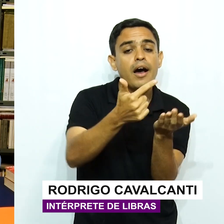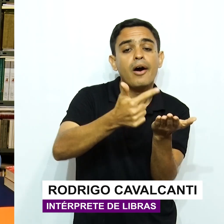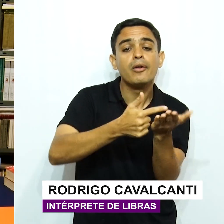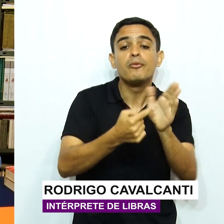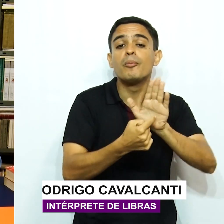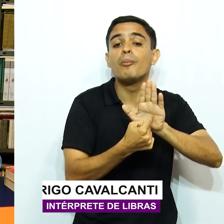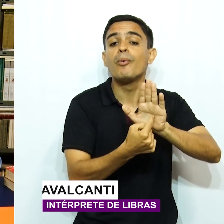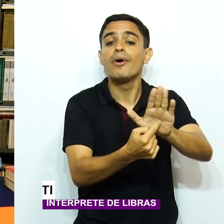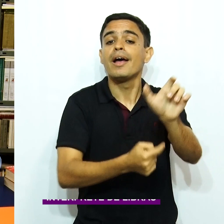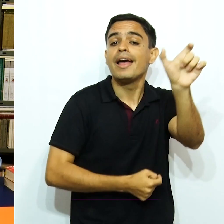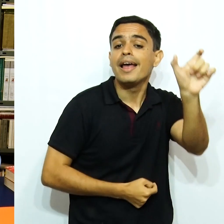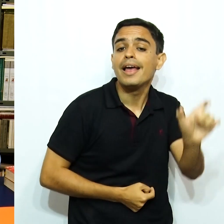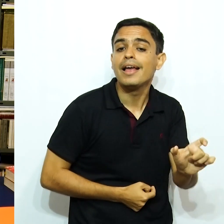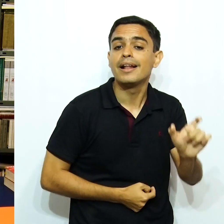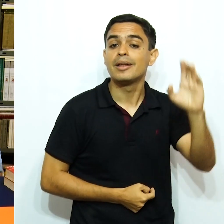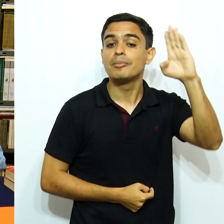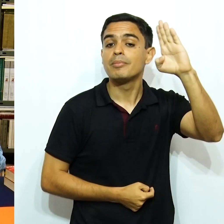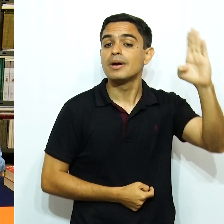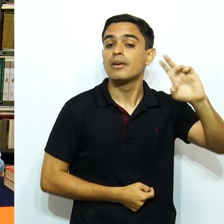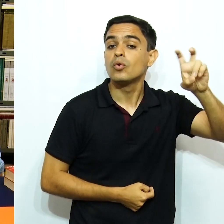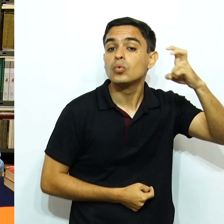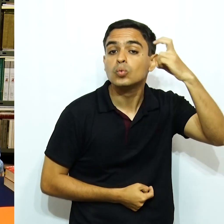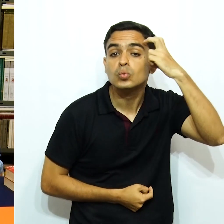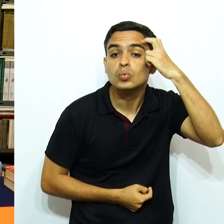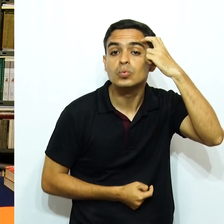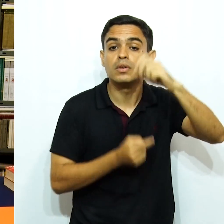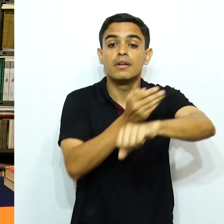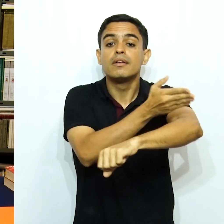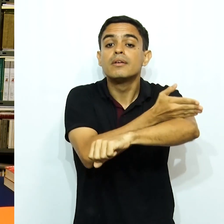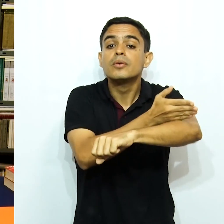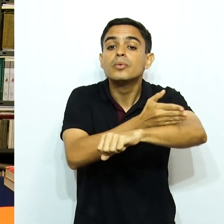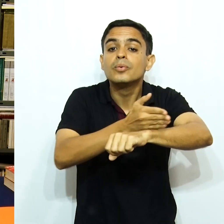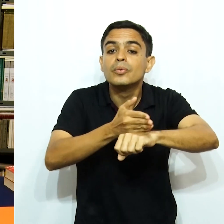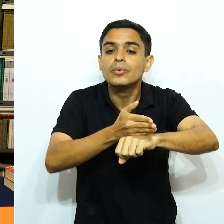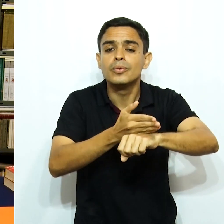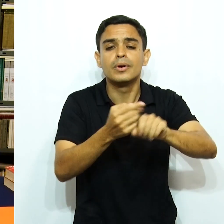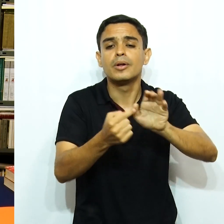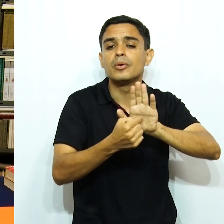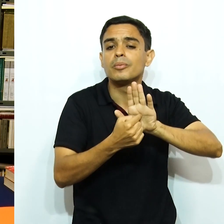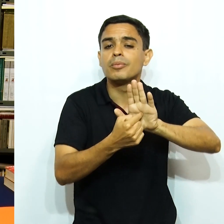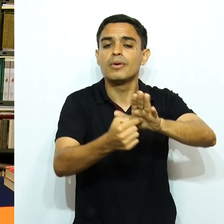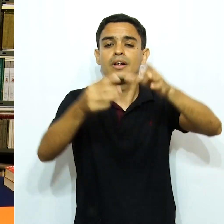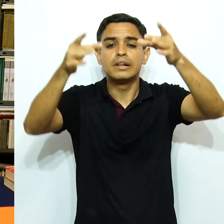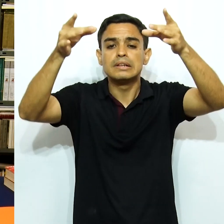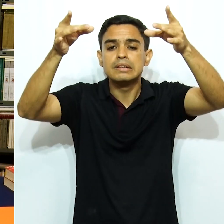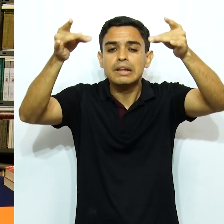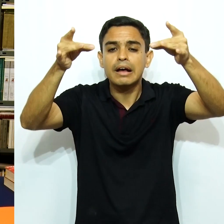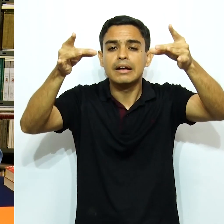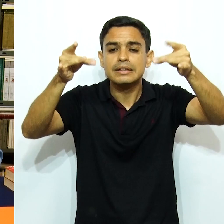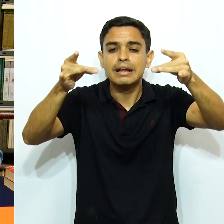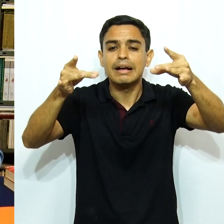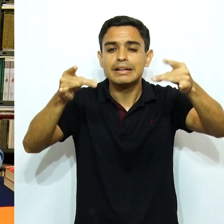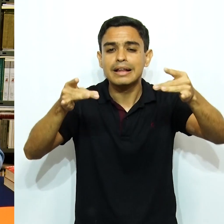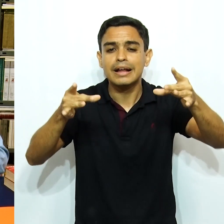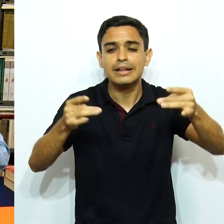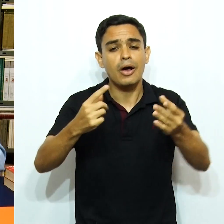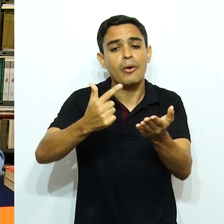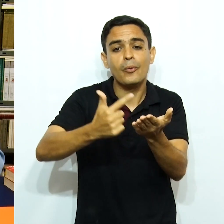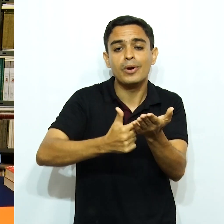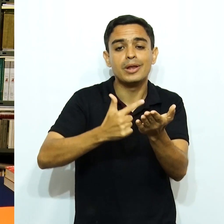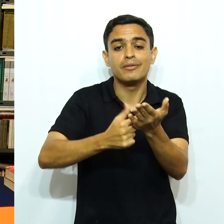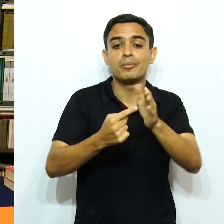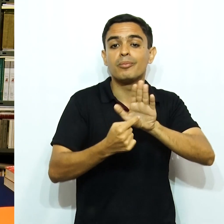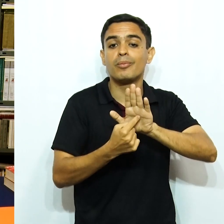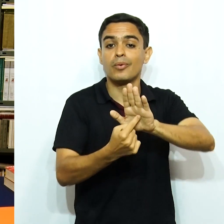ele mostra o que somos. Nossos hábitos, nossas tradições, nossos costumes. É o retrato, grande